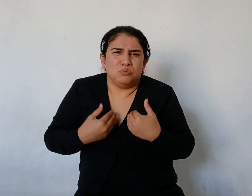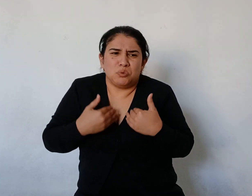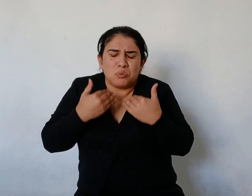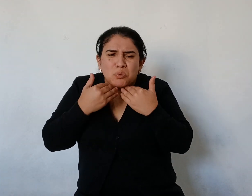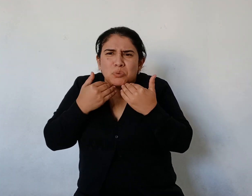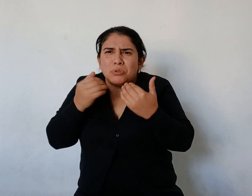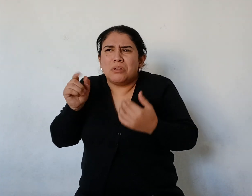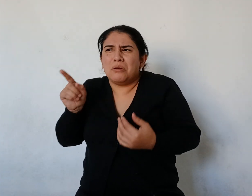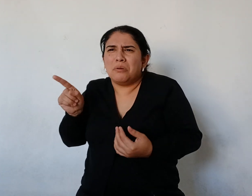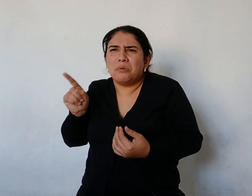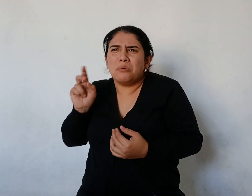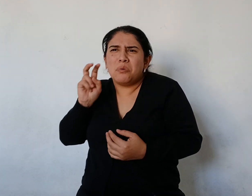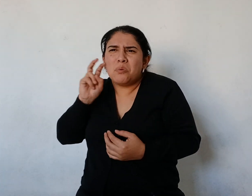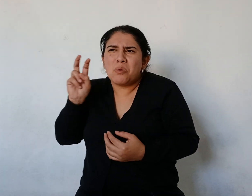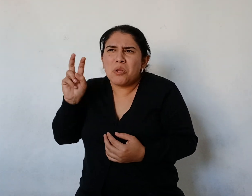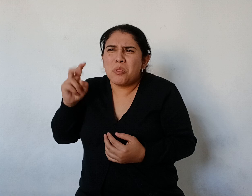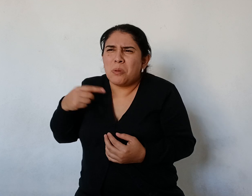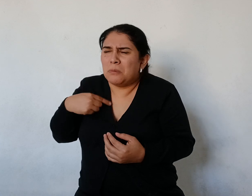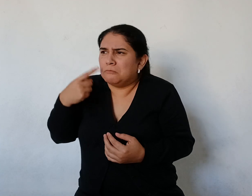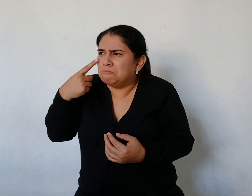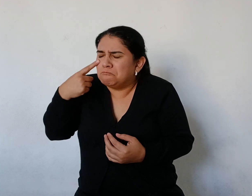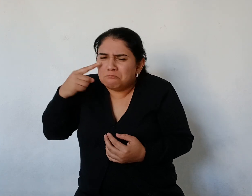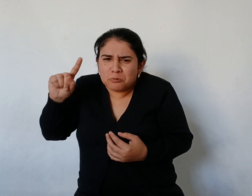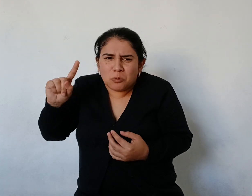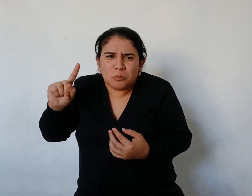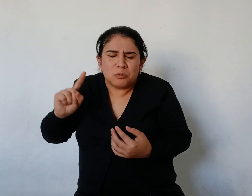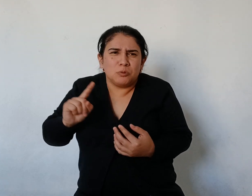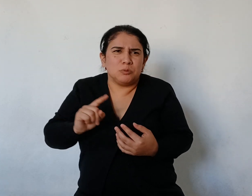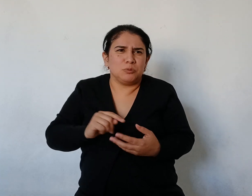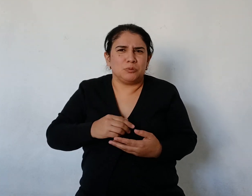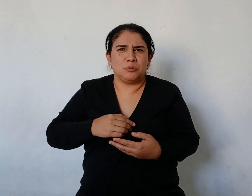el yacaré que se había despertado primero Siento un ruido desconocido